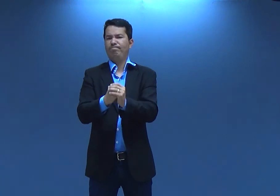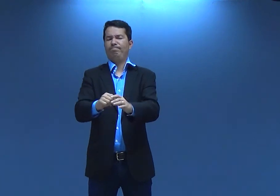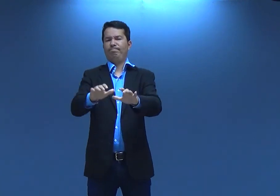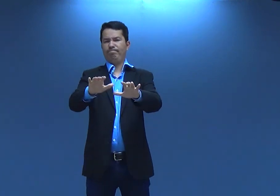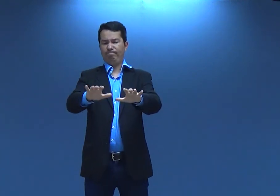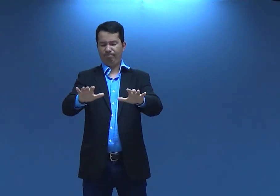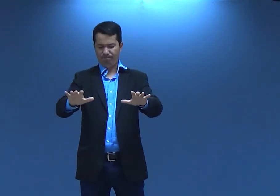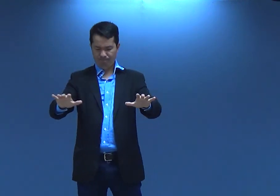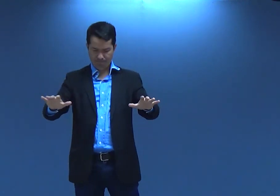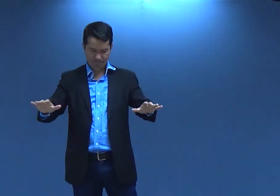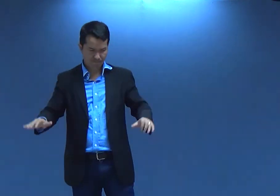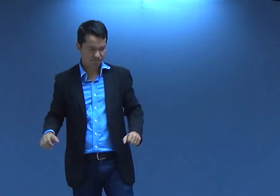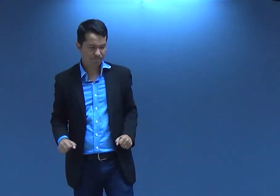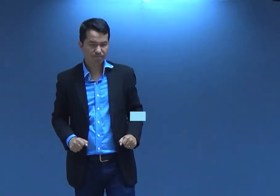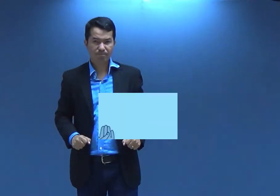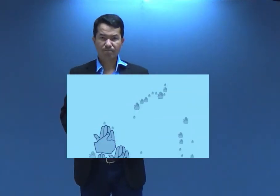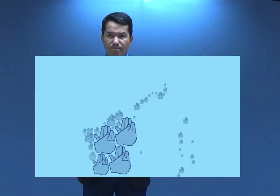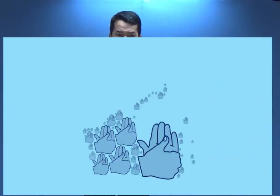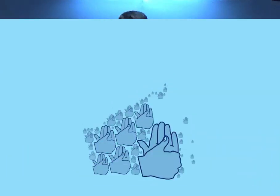amém? podem sentar Amém